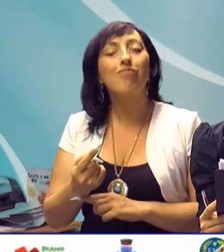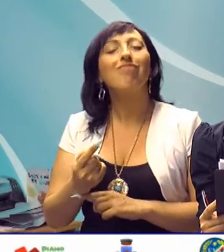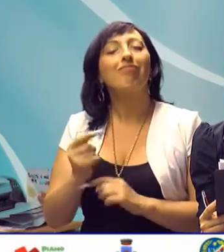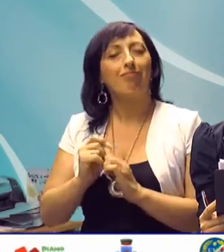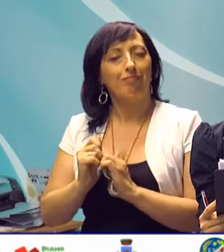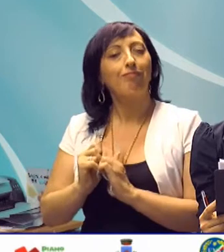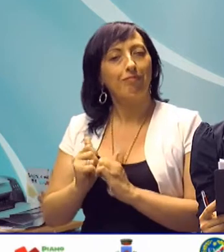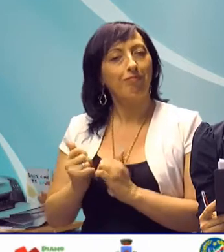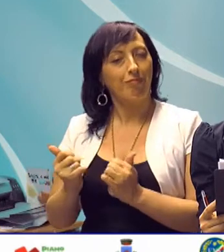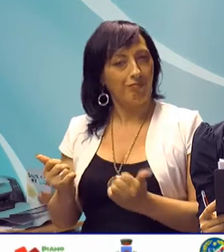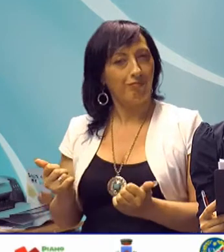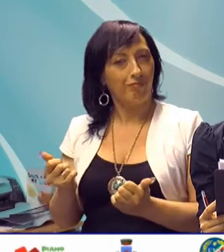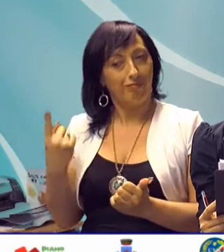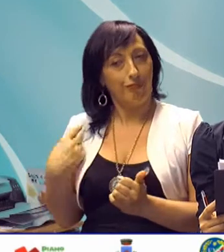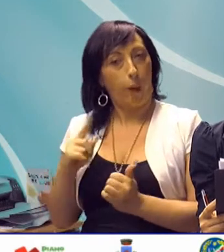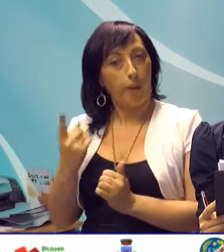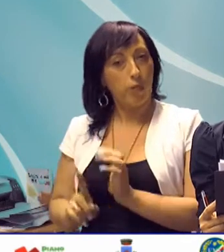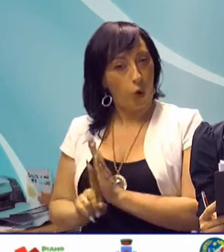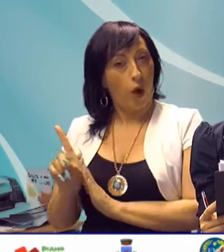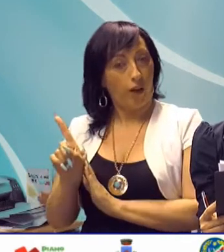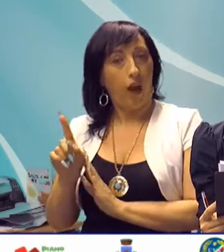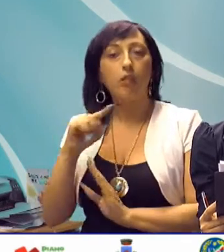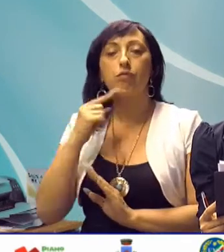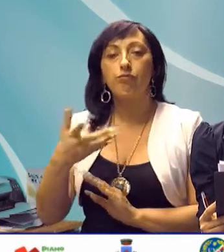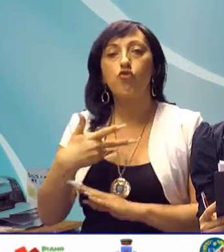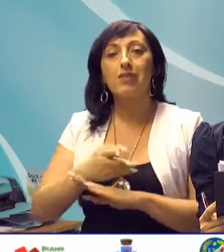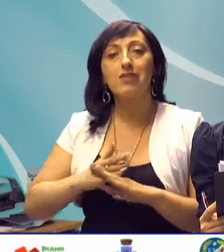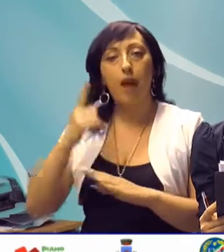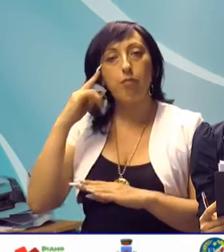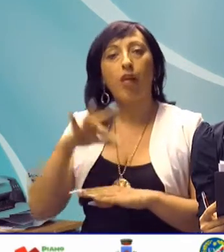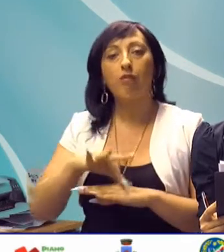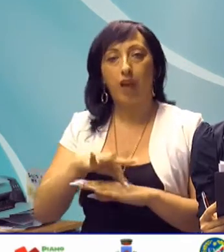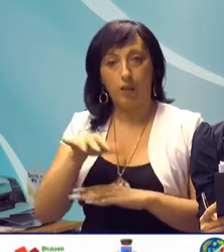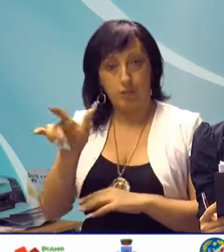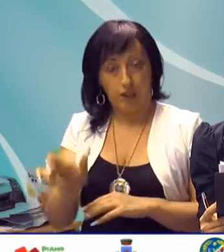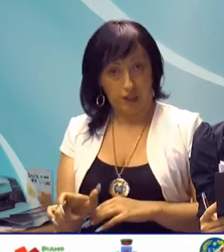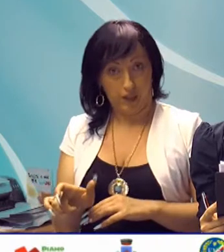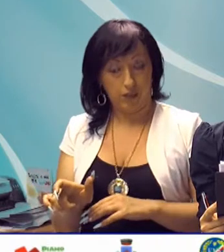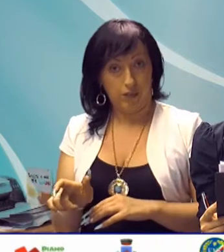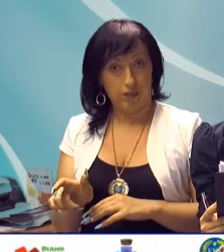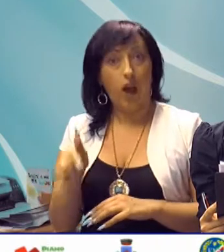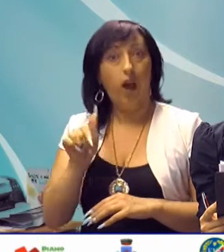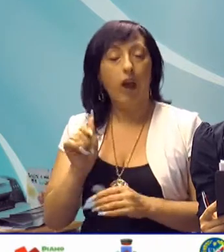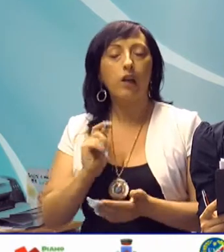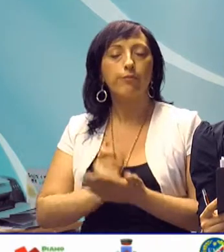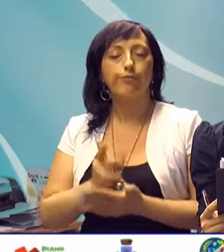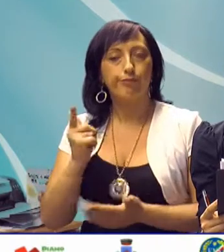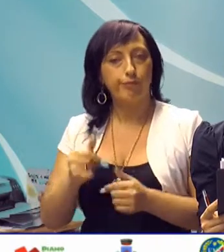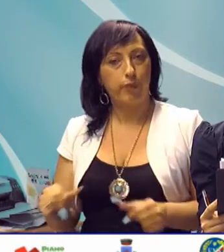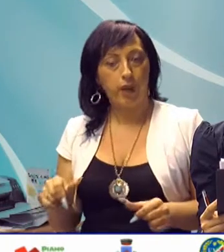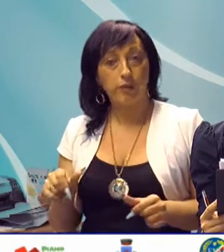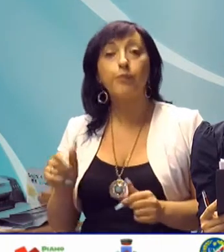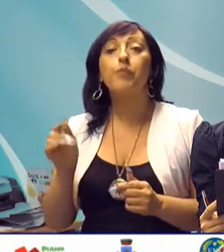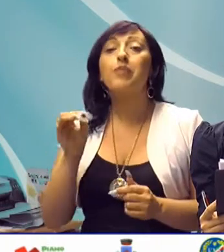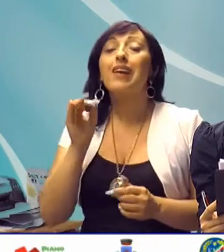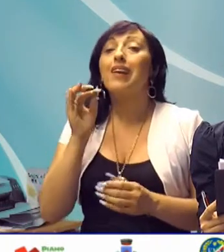di quanto avvenuto durante il primo grado, la semi-infermità di Petrillo come elemento essenziale. In